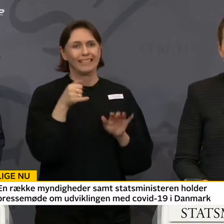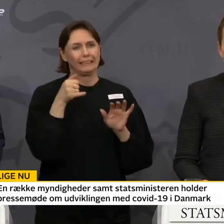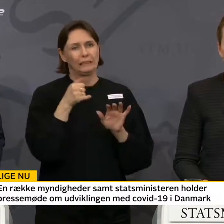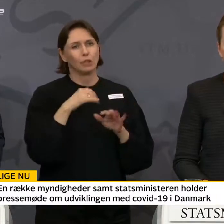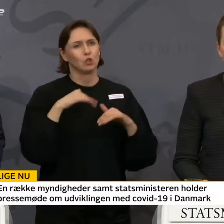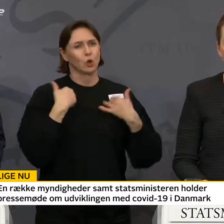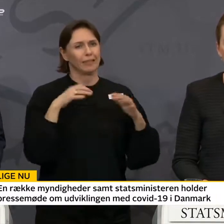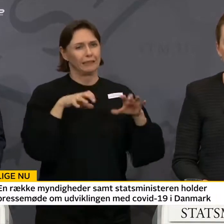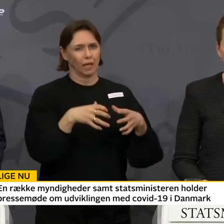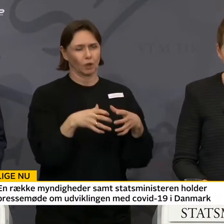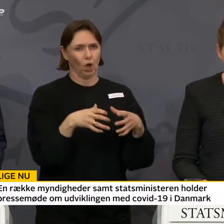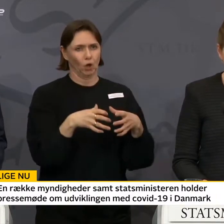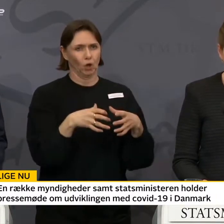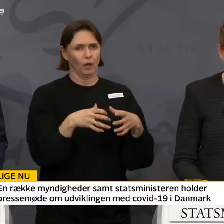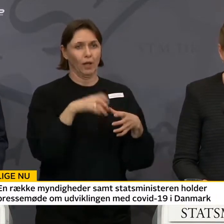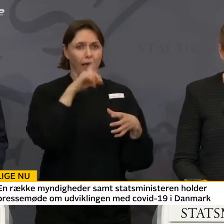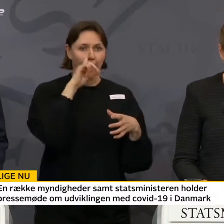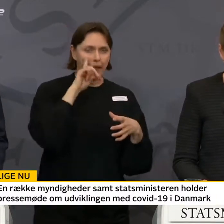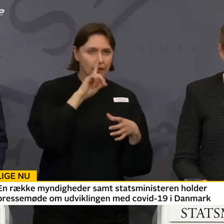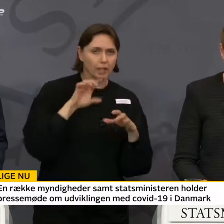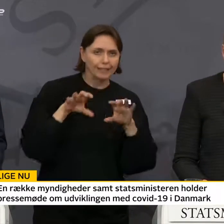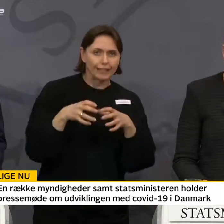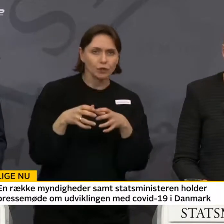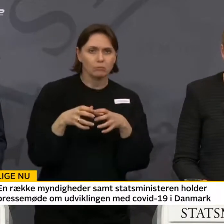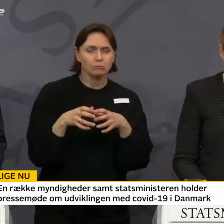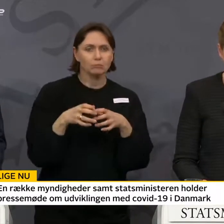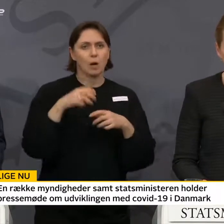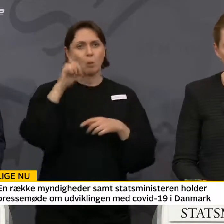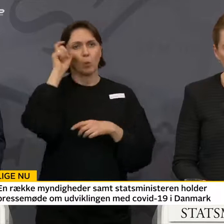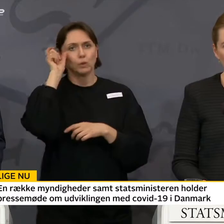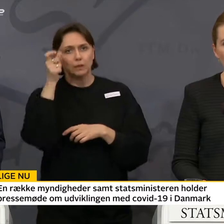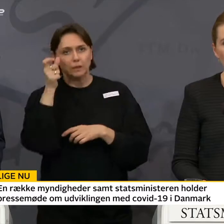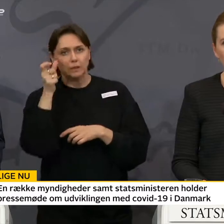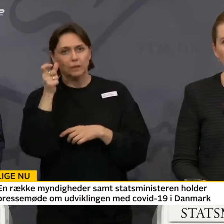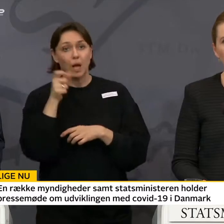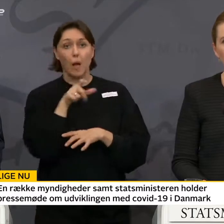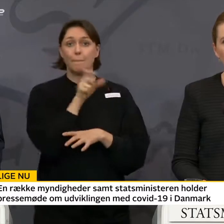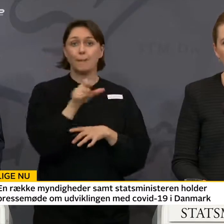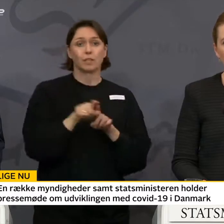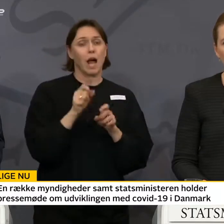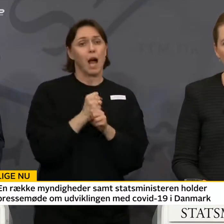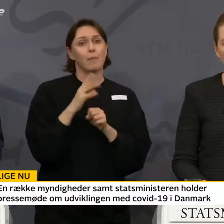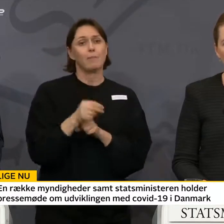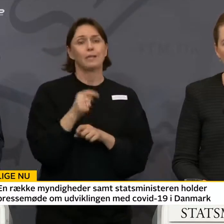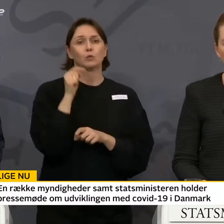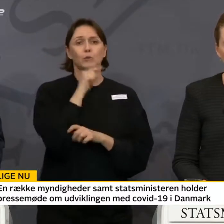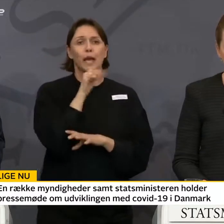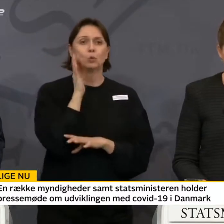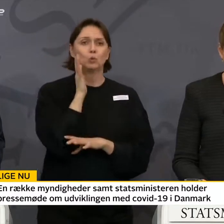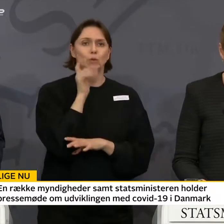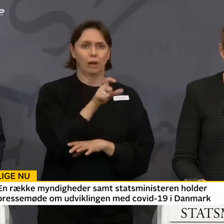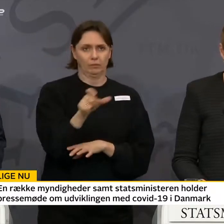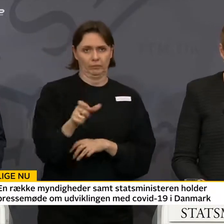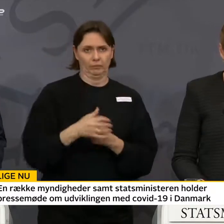sundhedssektoren, ældresektoren, politi, mennesker, der arbejder med socialt udsatte.